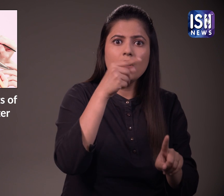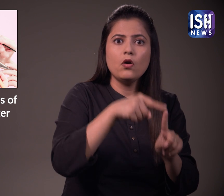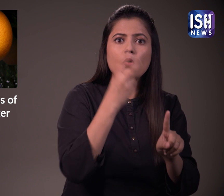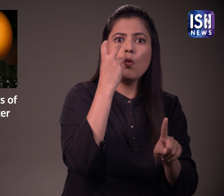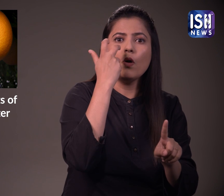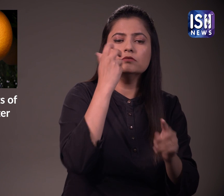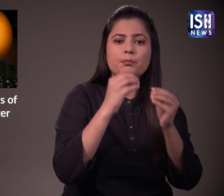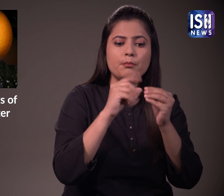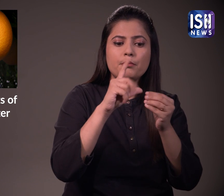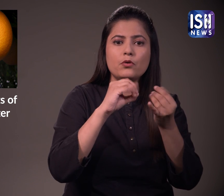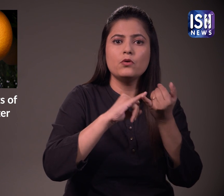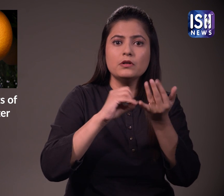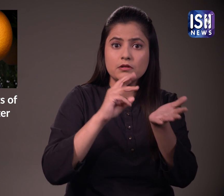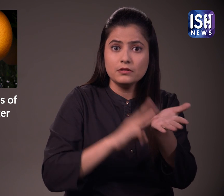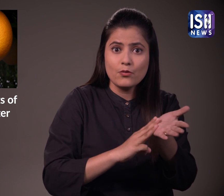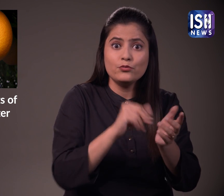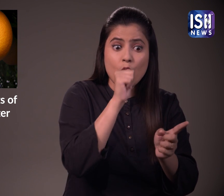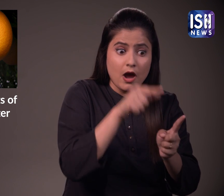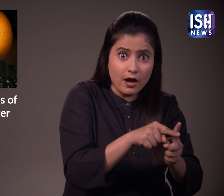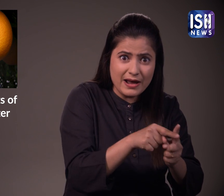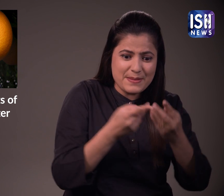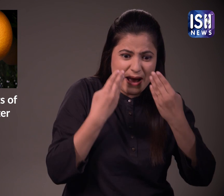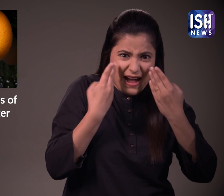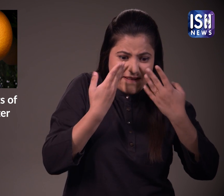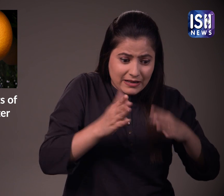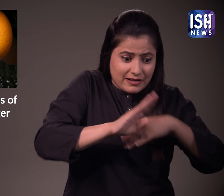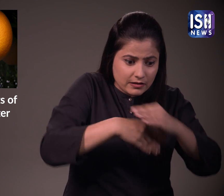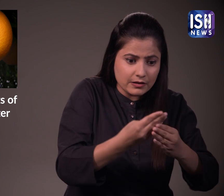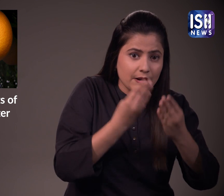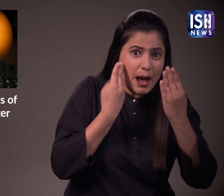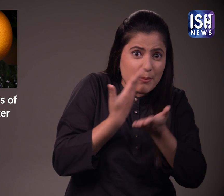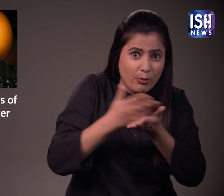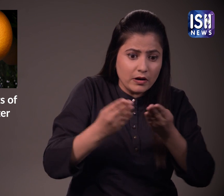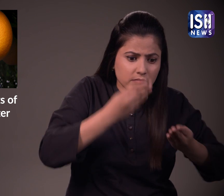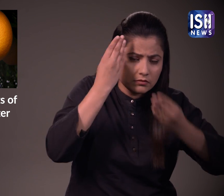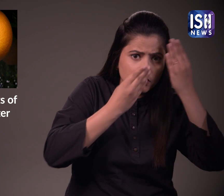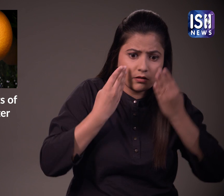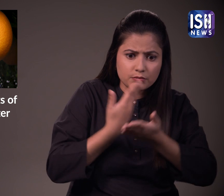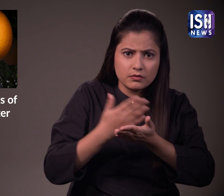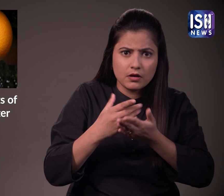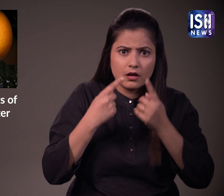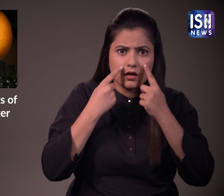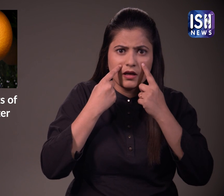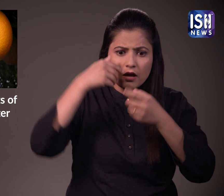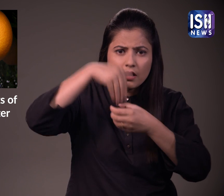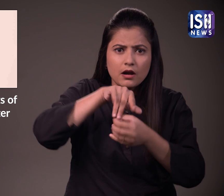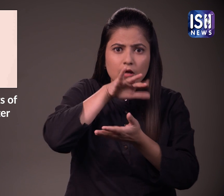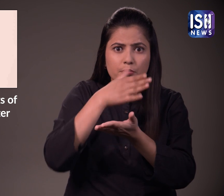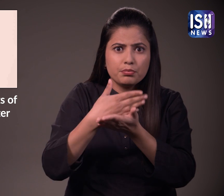औरेंज ब्लासम वाटर एक बहतरी मेकप रिमूवर बनता है और चिद्रो से गंदगी और धूल को साफ